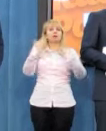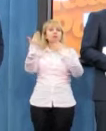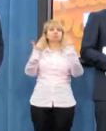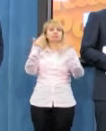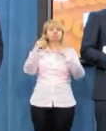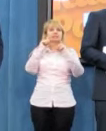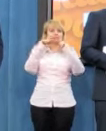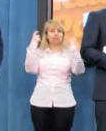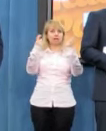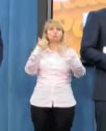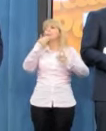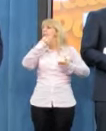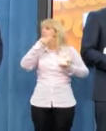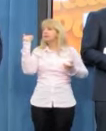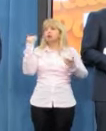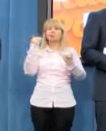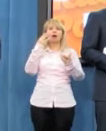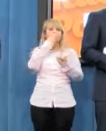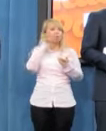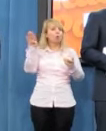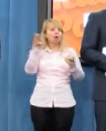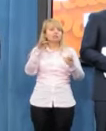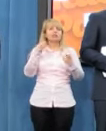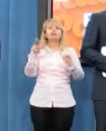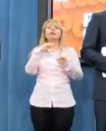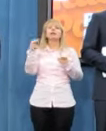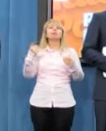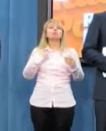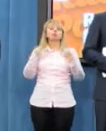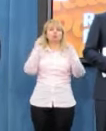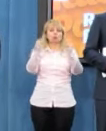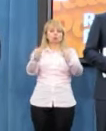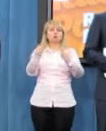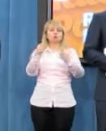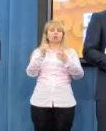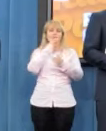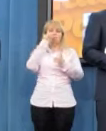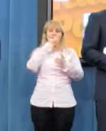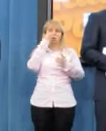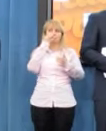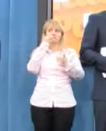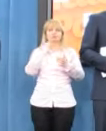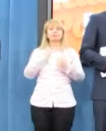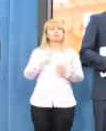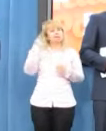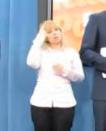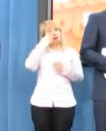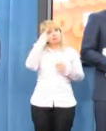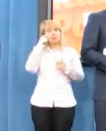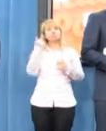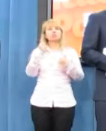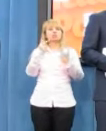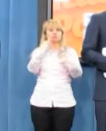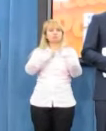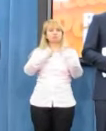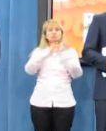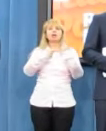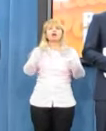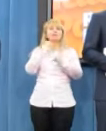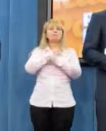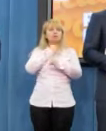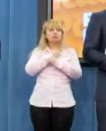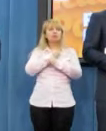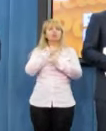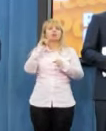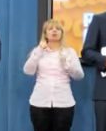poprawki. I tego nikt nie jest w stanie zanegować. Myślę, że liczni pracownicy Biura Administracyjnego Sejmu,